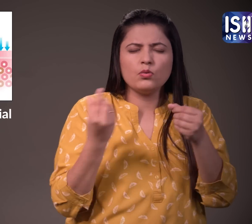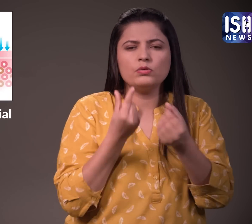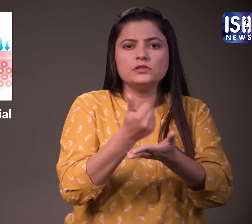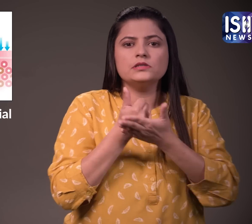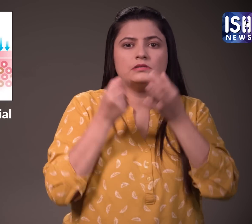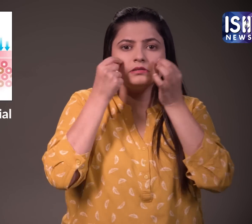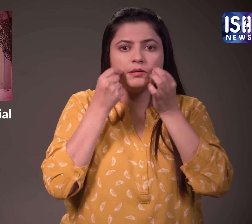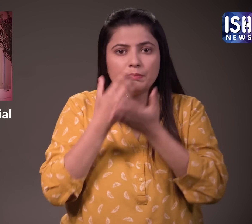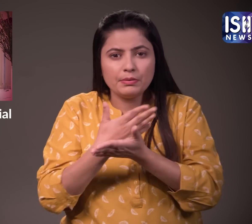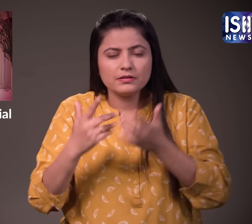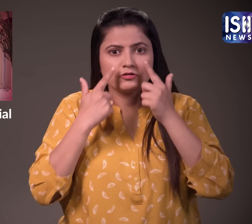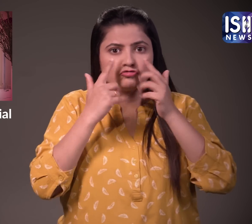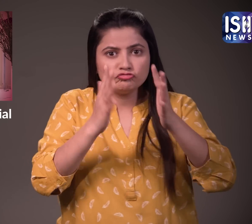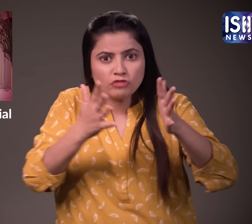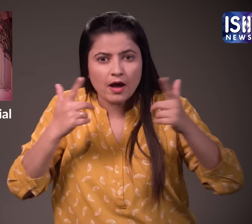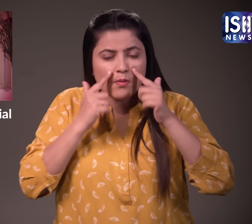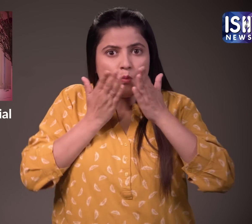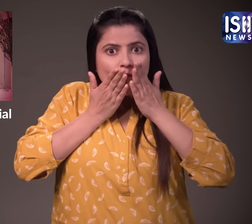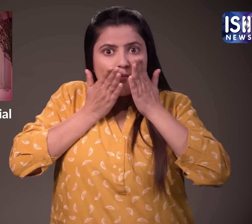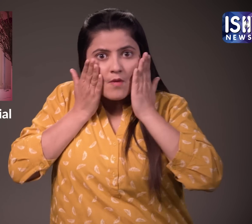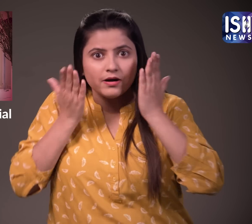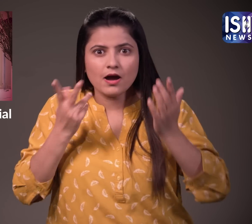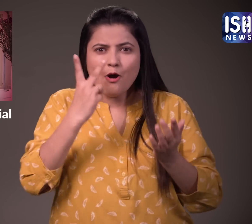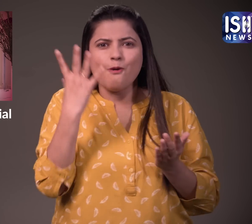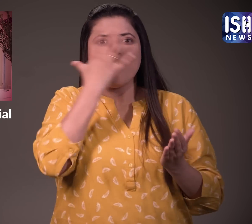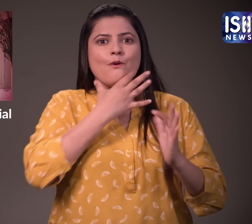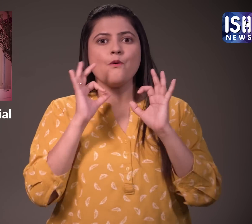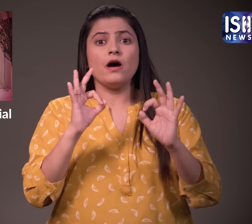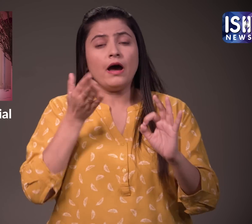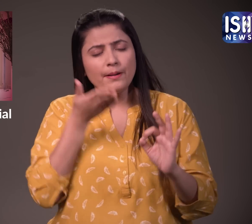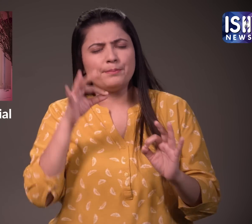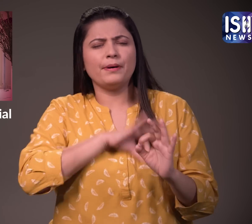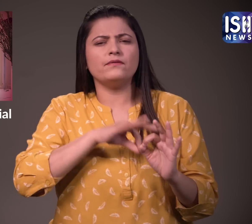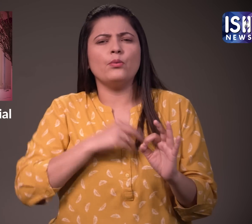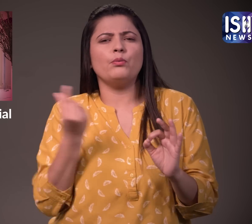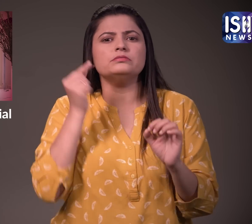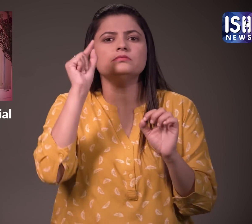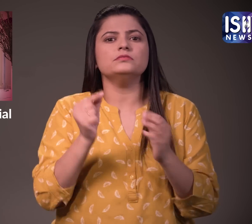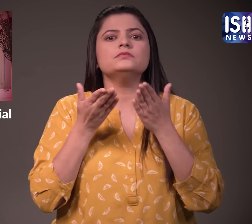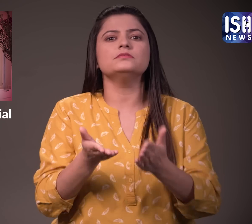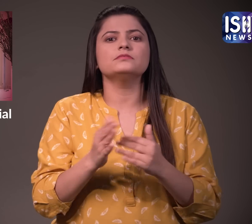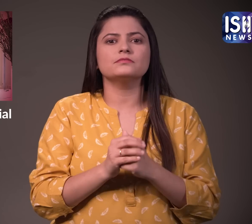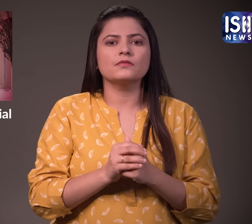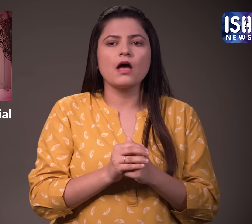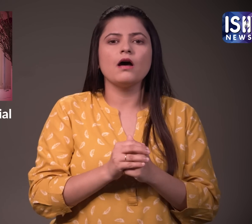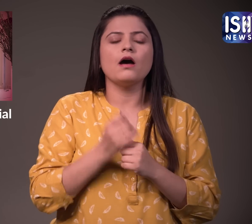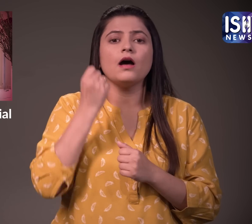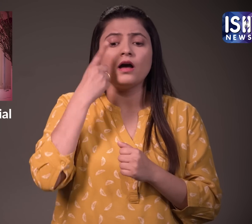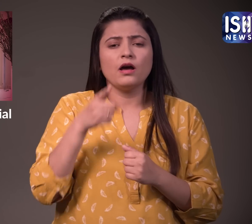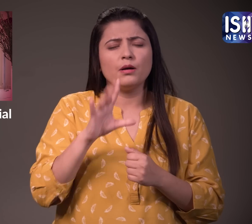पाते हैं जो मुहासे से लड़ने में मदद करता है तवचा को चमंगदार मनाता है और अधिक लोचदार बनाता है इसके बहुत फाइदे हैं आशा है